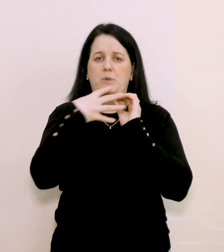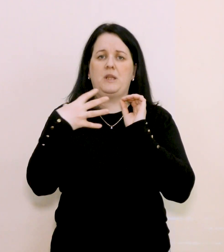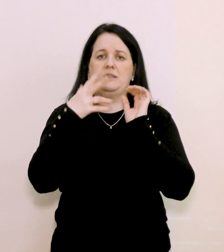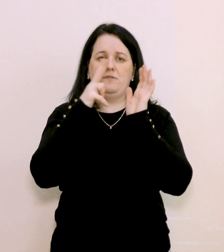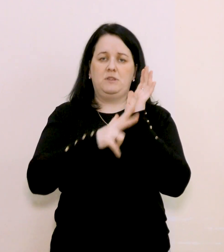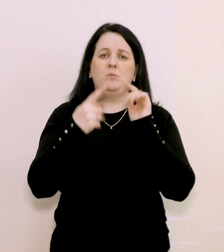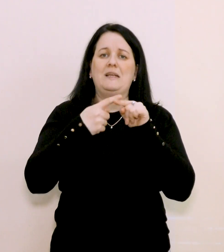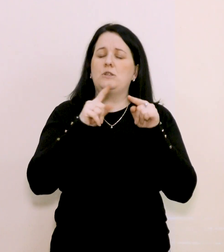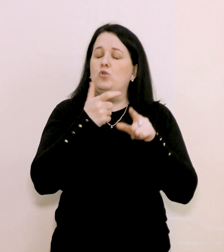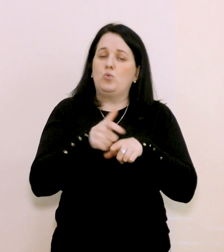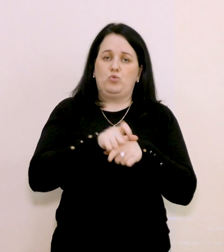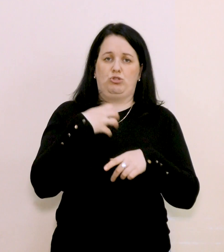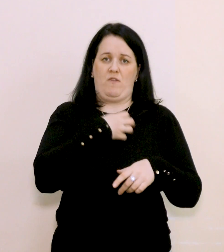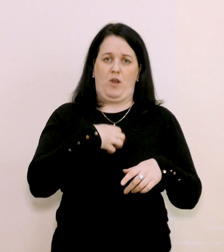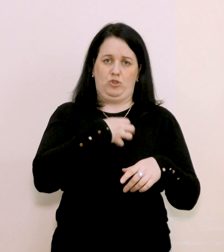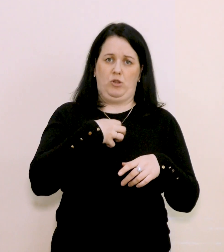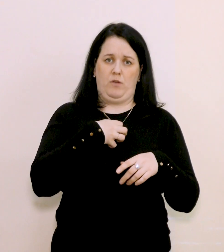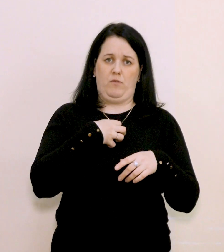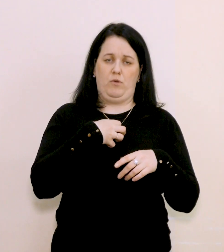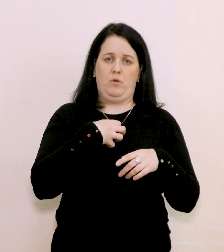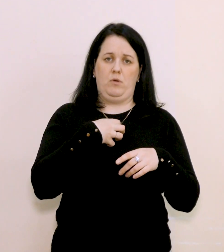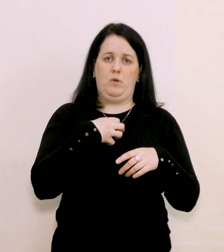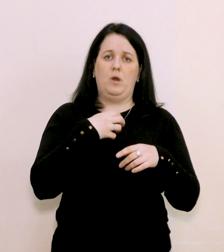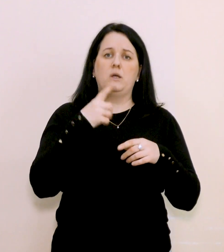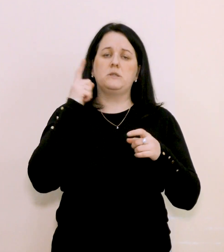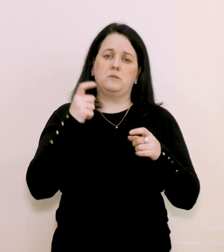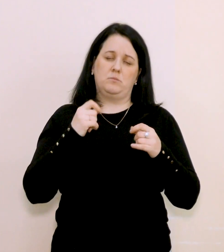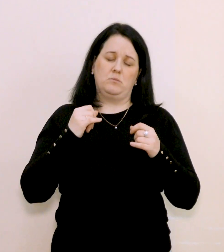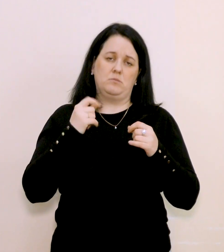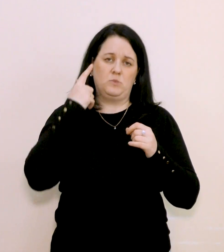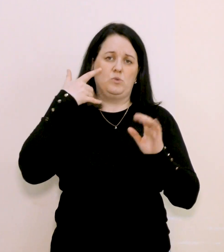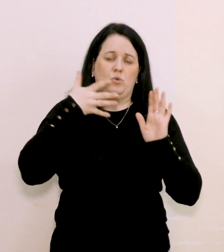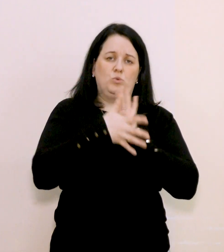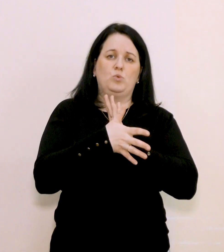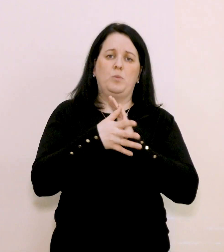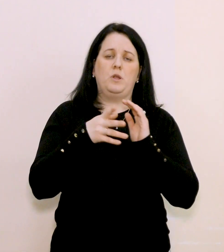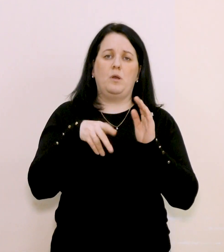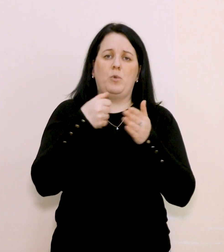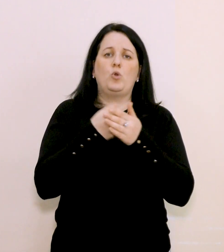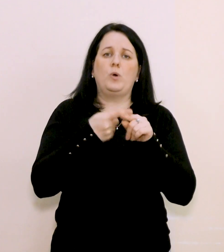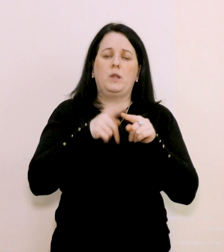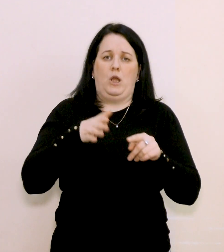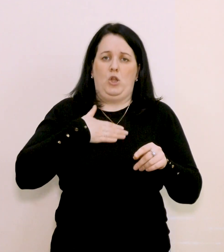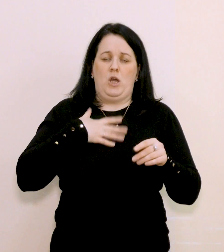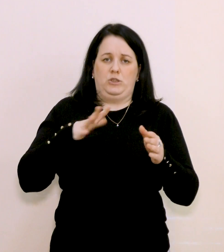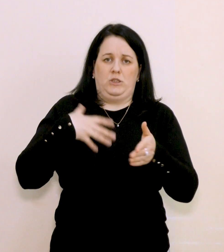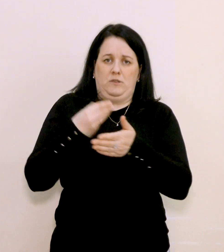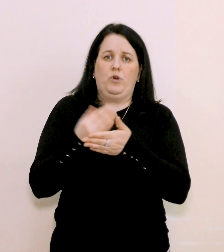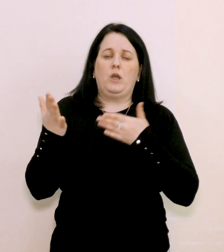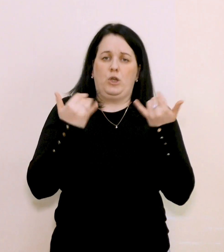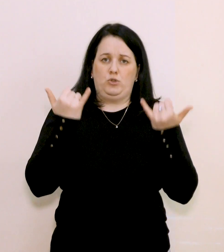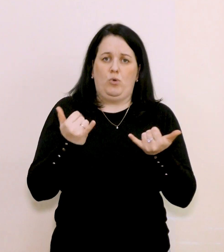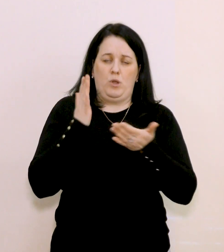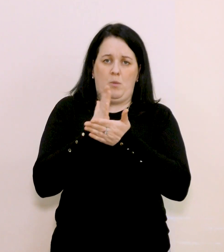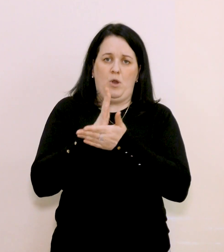80. Це дуже важливо поставитися з розумінням до тих наших своїх, які сьогодні